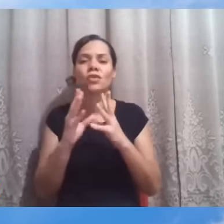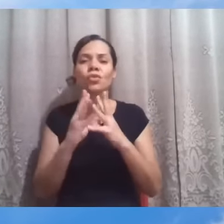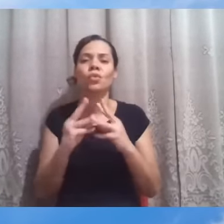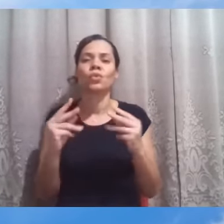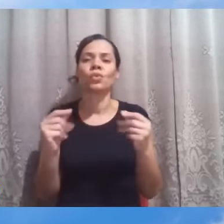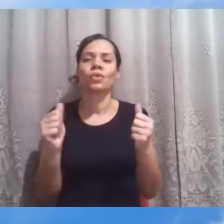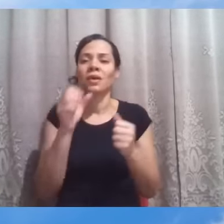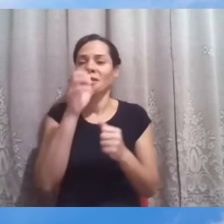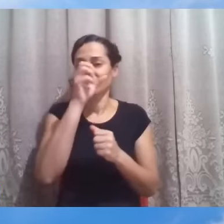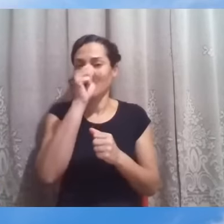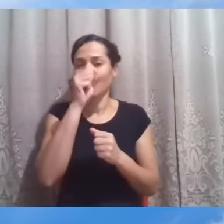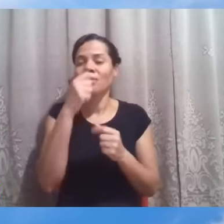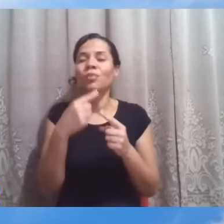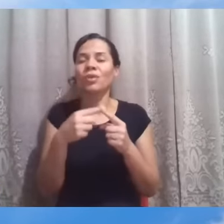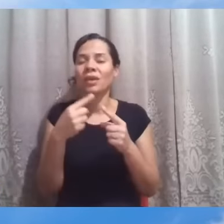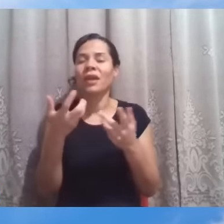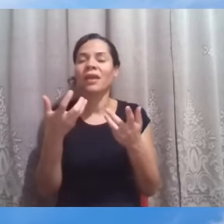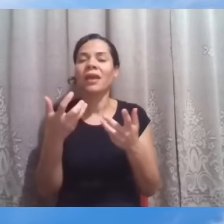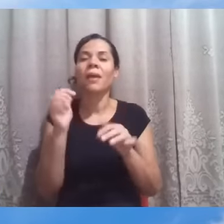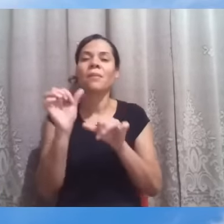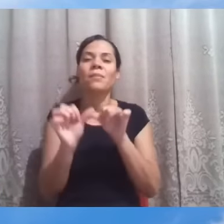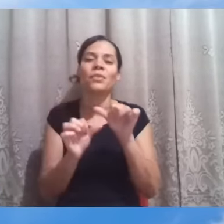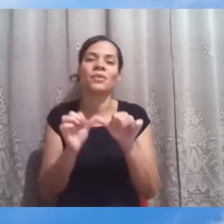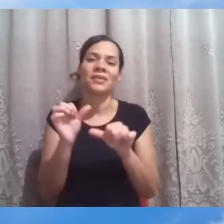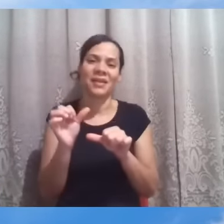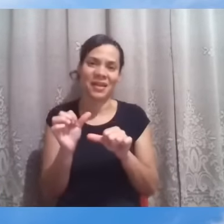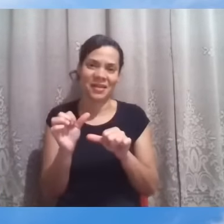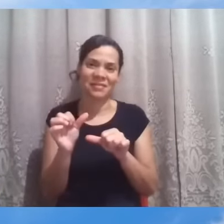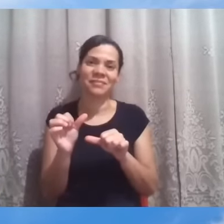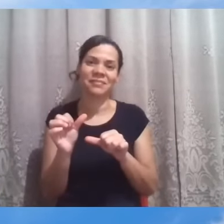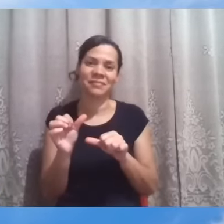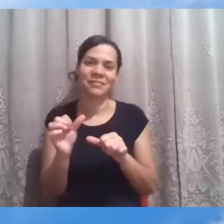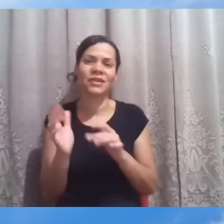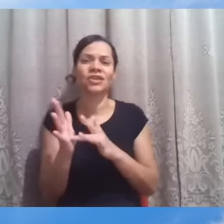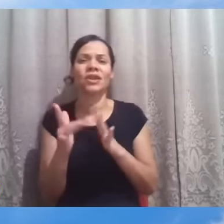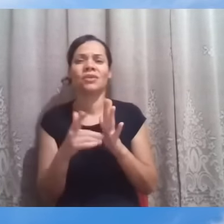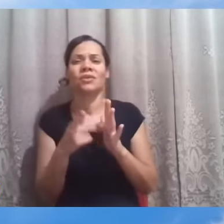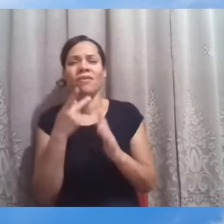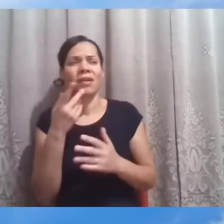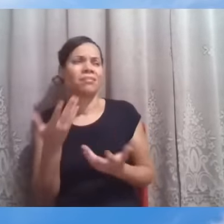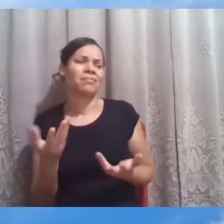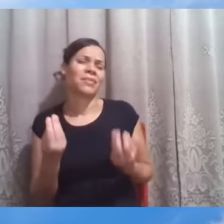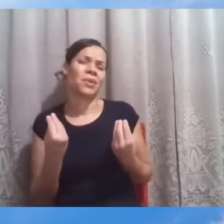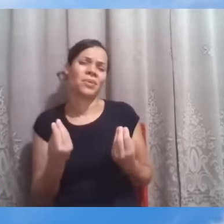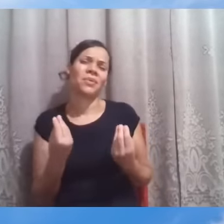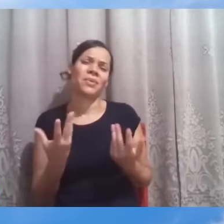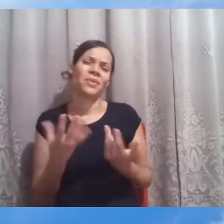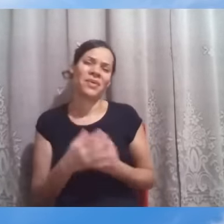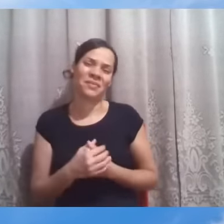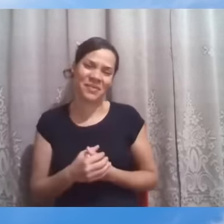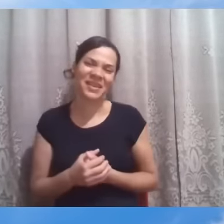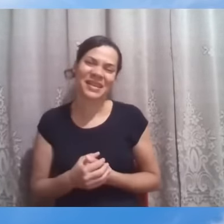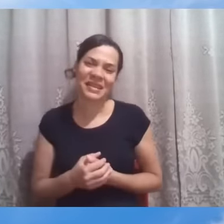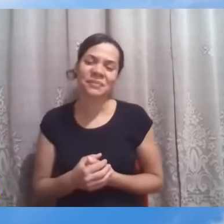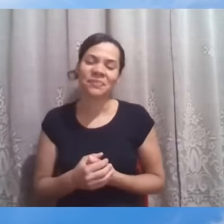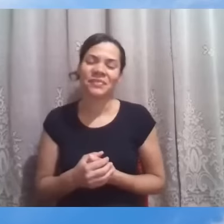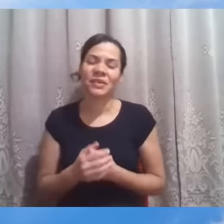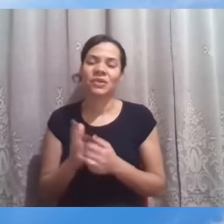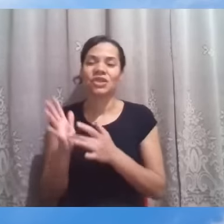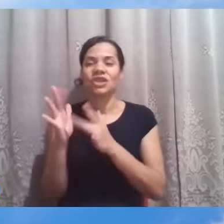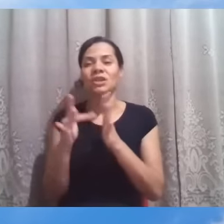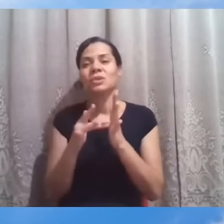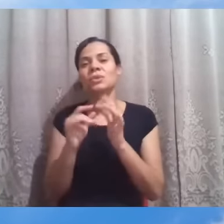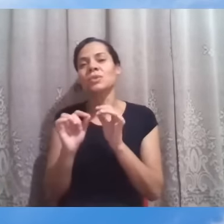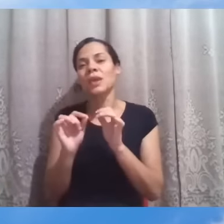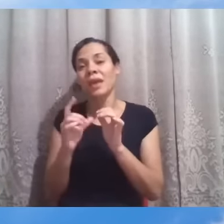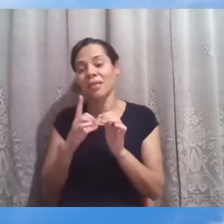para mexer nessa ferida. Gente, que religiosidade é essa? Então, ele tinha ali um foco de trabalhar primeiro aquele contexto,